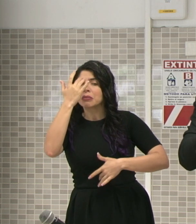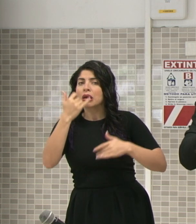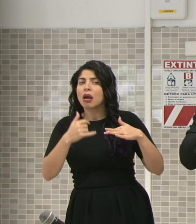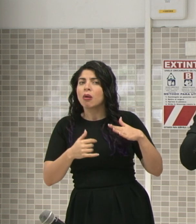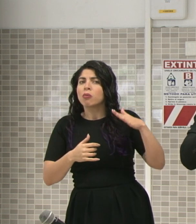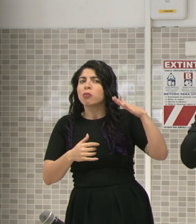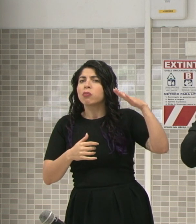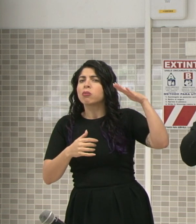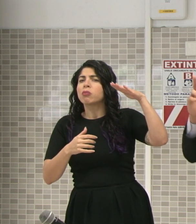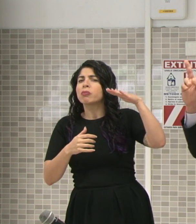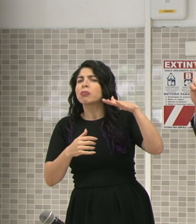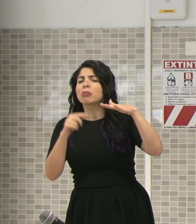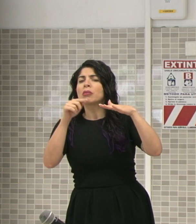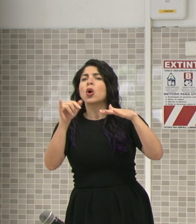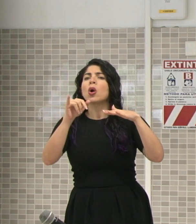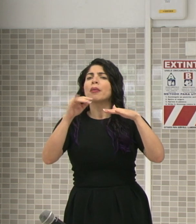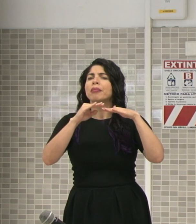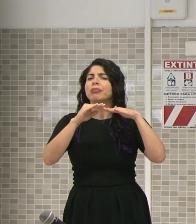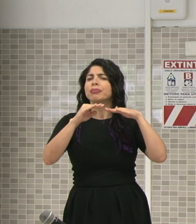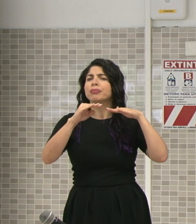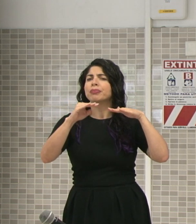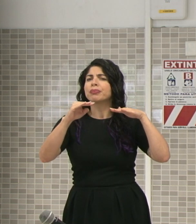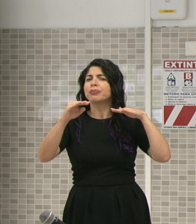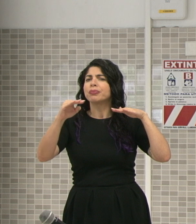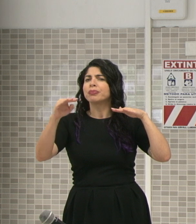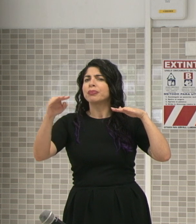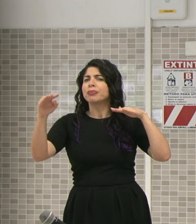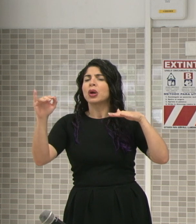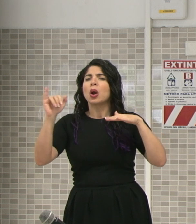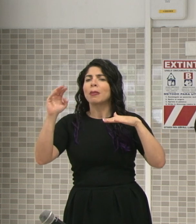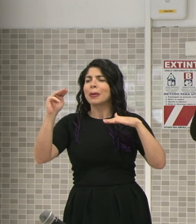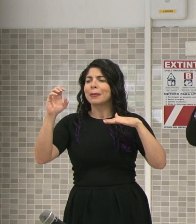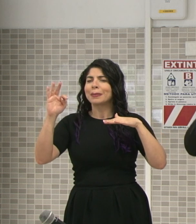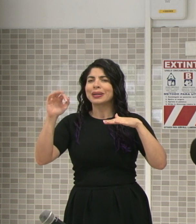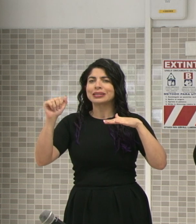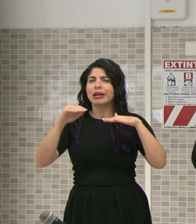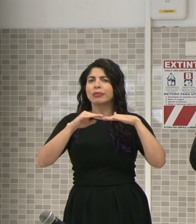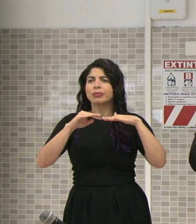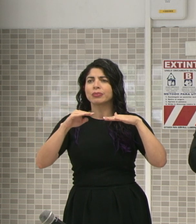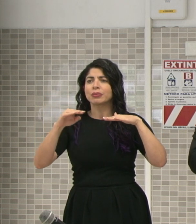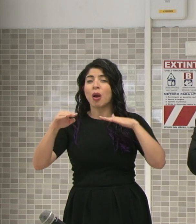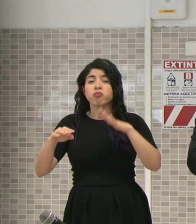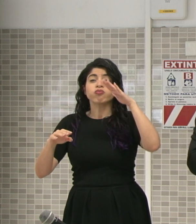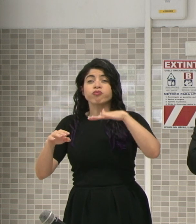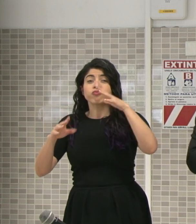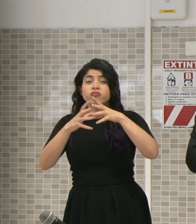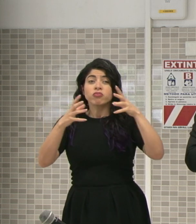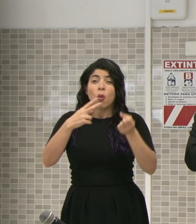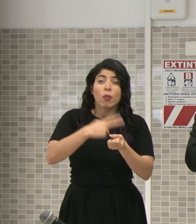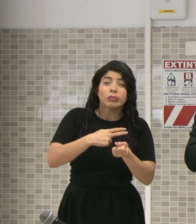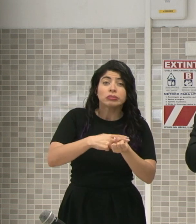hay como un, llamémosle, un estancamiento, una meseta en cuanto al crecimiento de hospitalizaciones